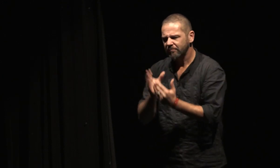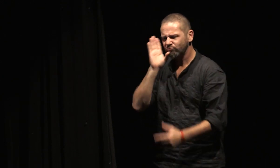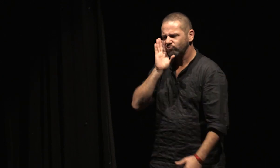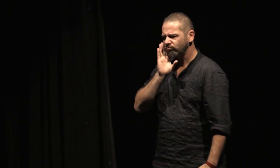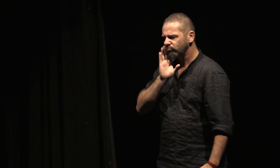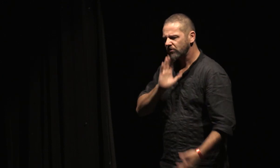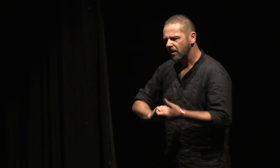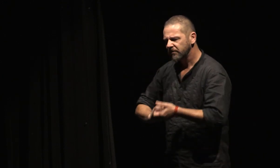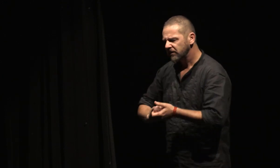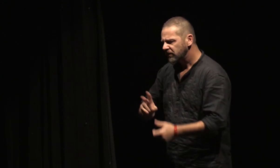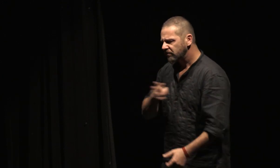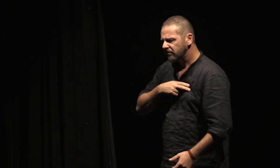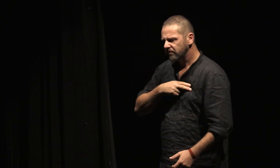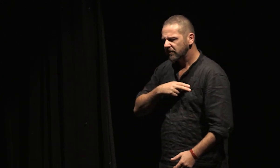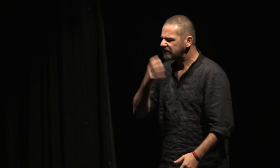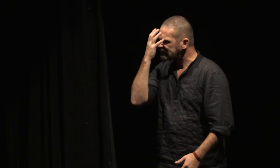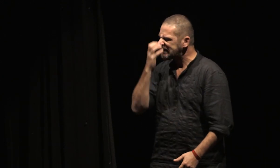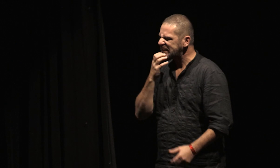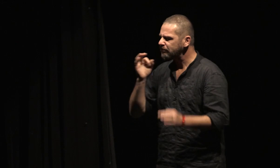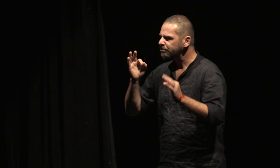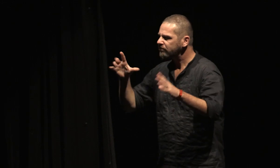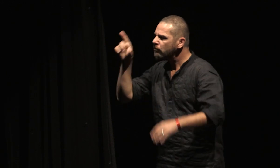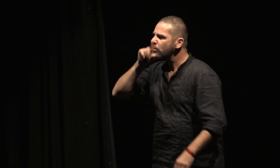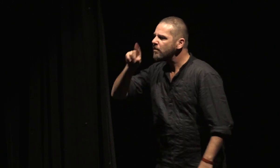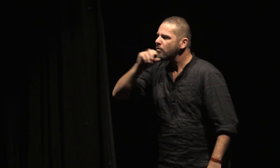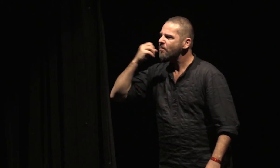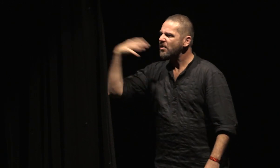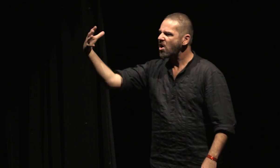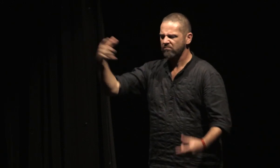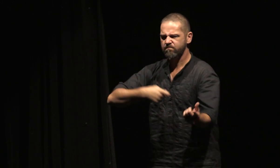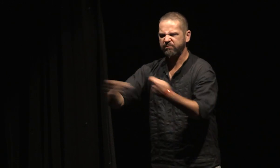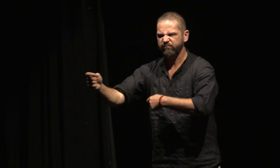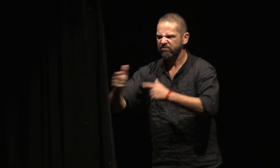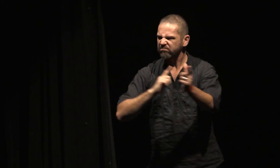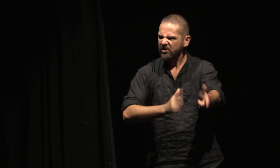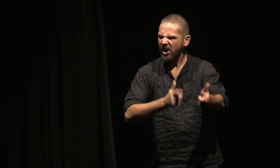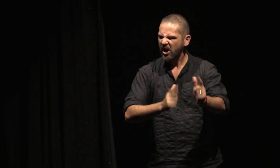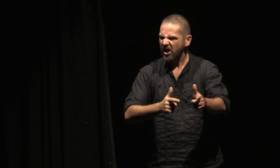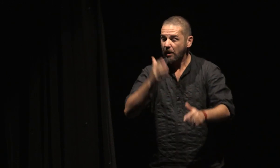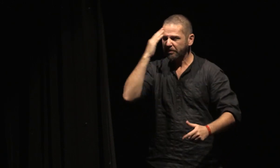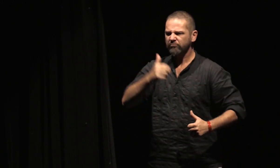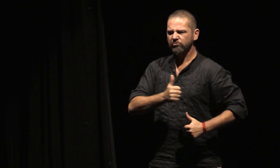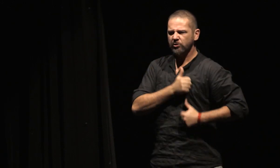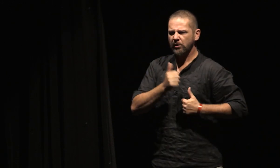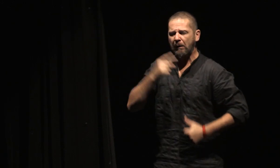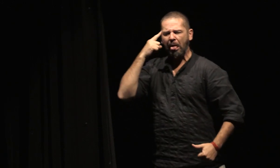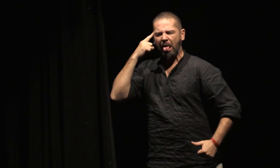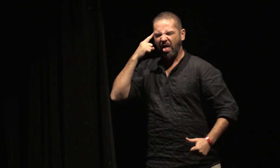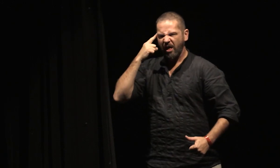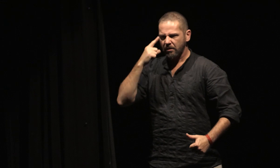la tristesse est un oiseau blanc étranger au champ de bataille. Et les soldats commettent un péché s'ils s'affligent. Je n'étais là-bas qu'une machine crachant un